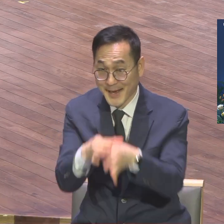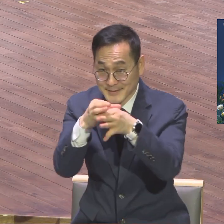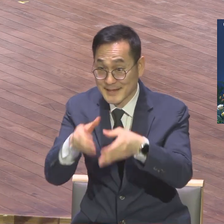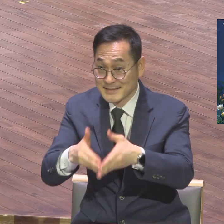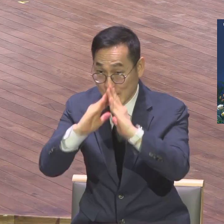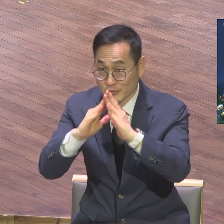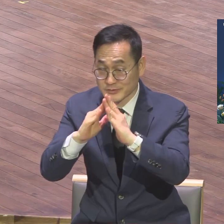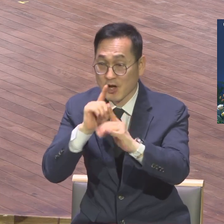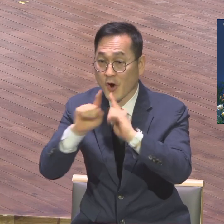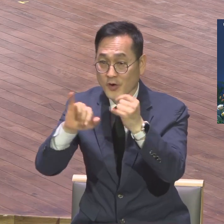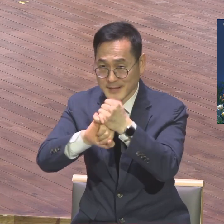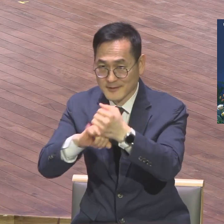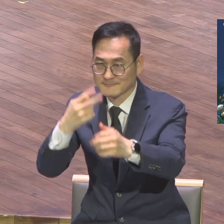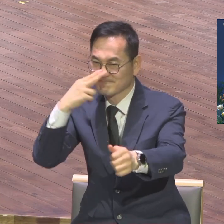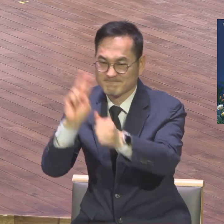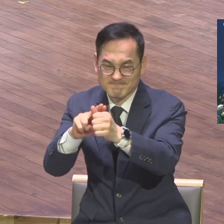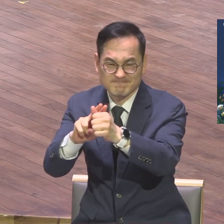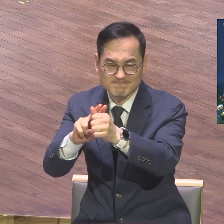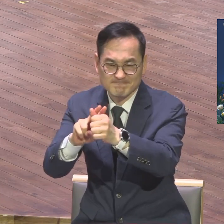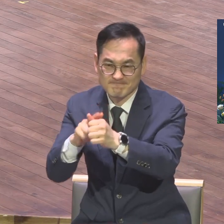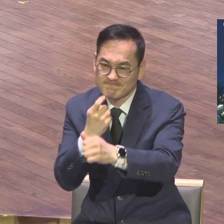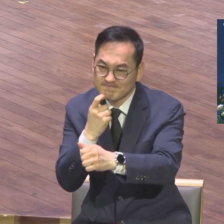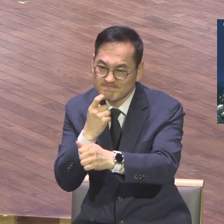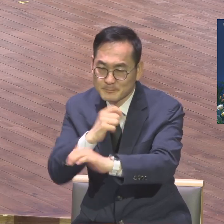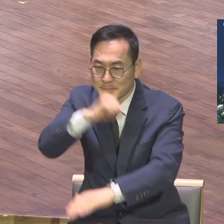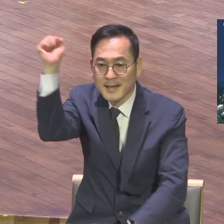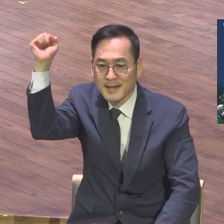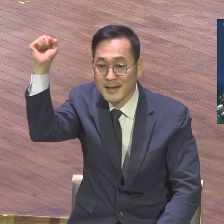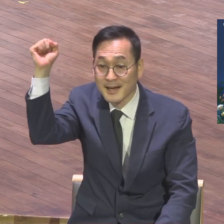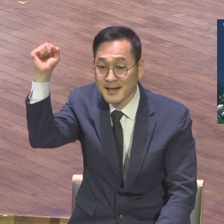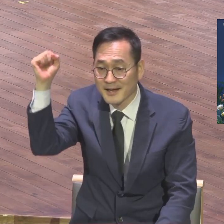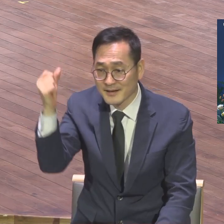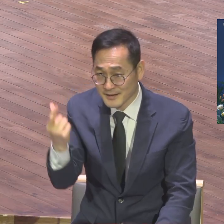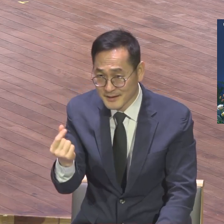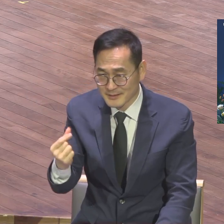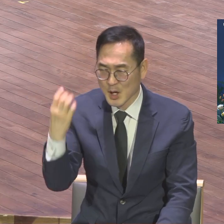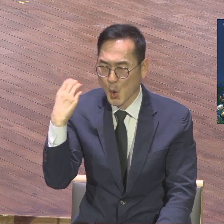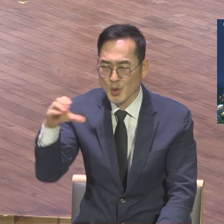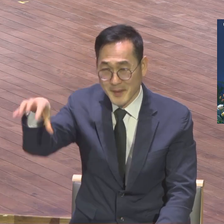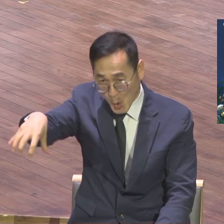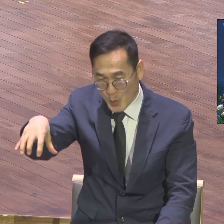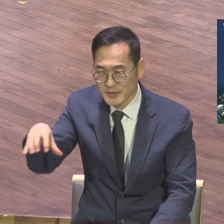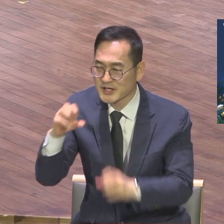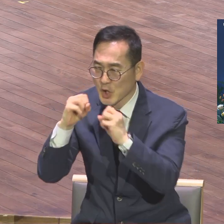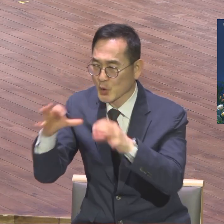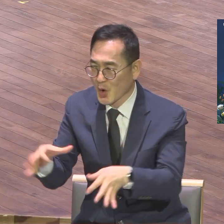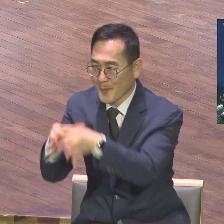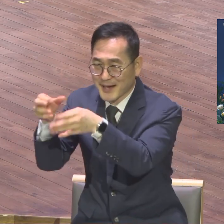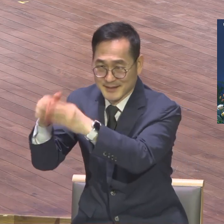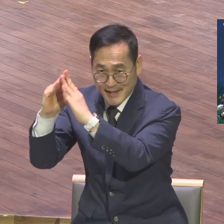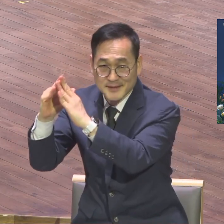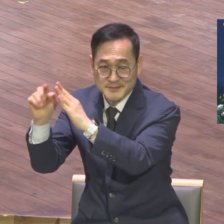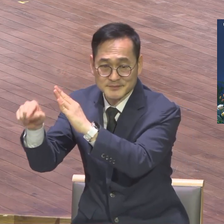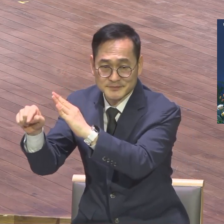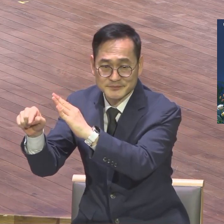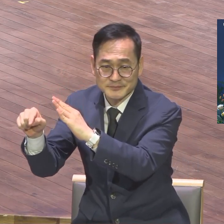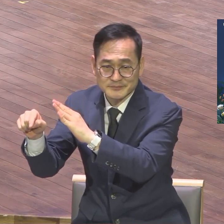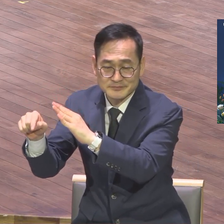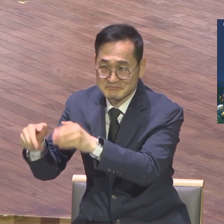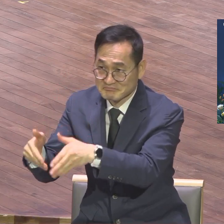한 것입니다. 하나님의 시험에 따라서 콜롬비아 시험 성교현 망대가 그야말로 멋지게 지금 세워지고 있고